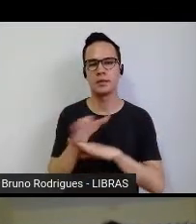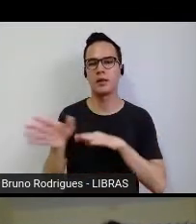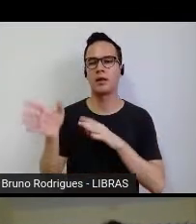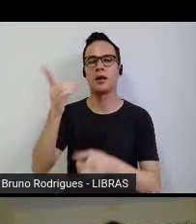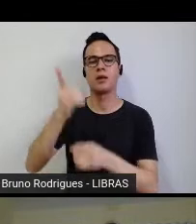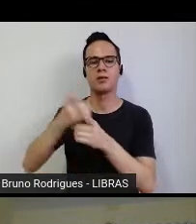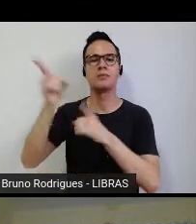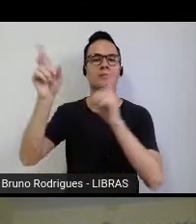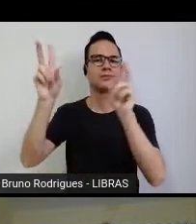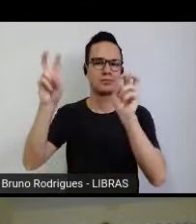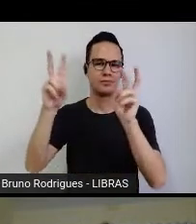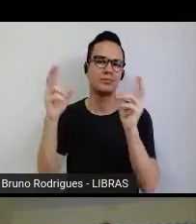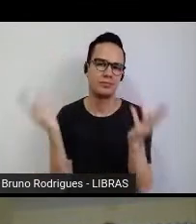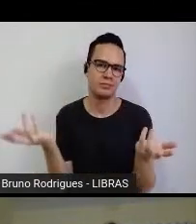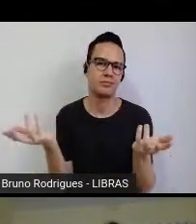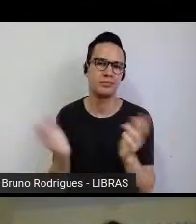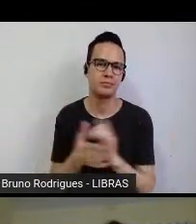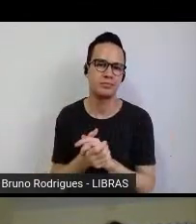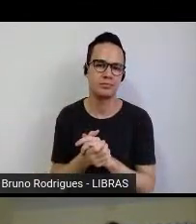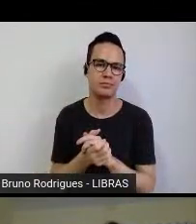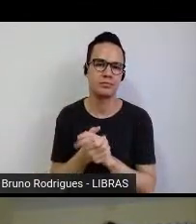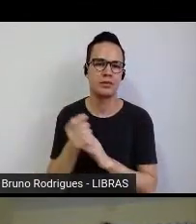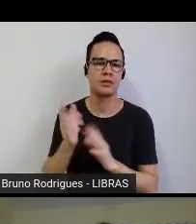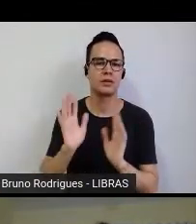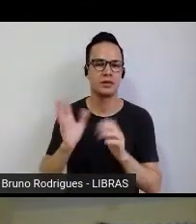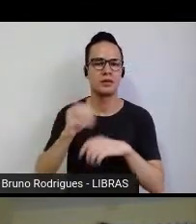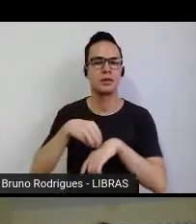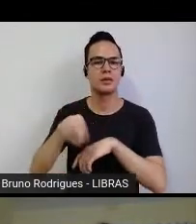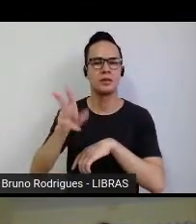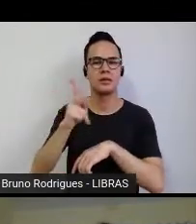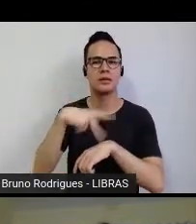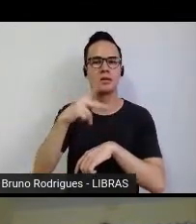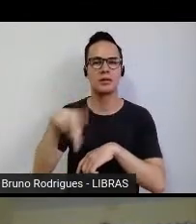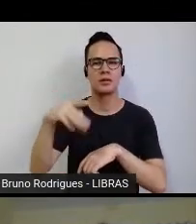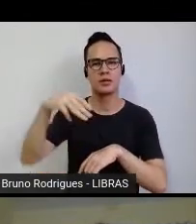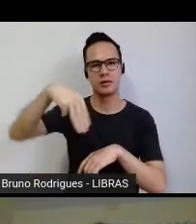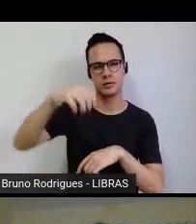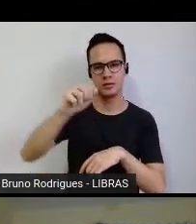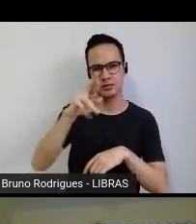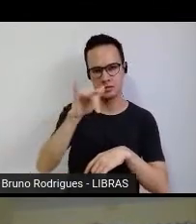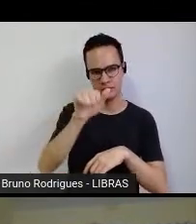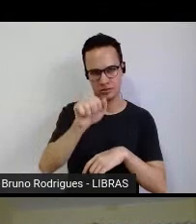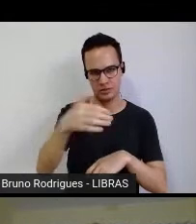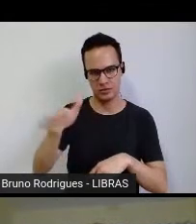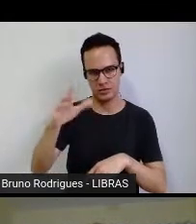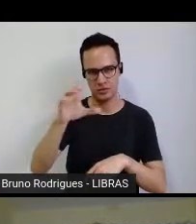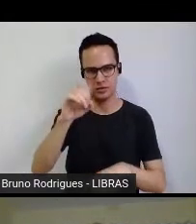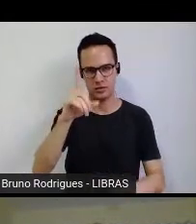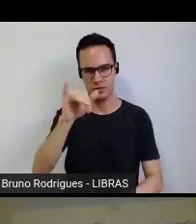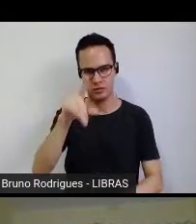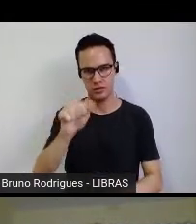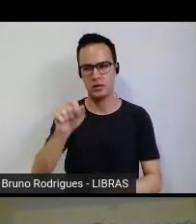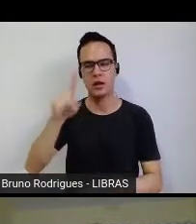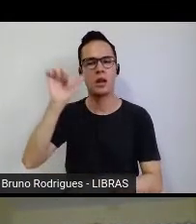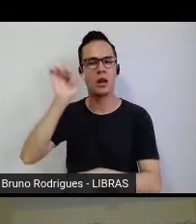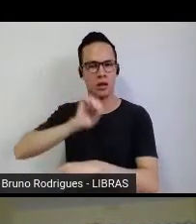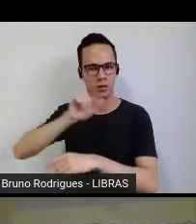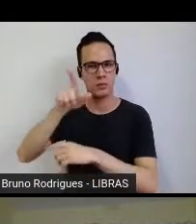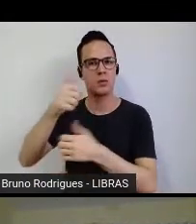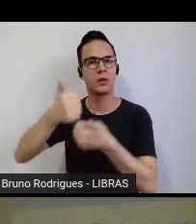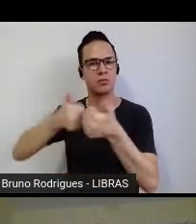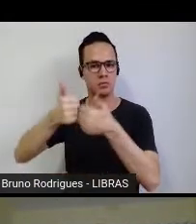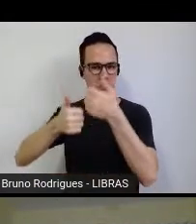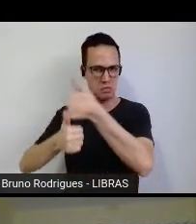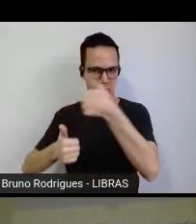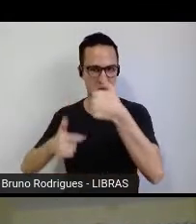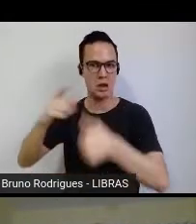esse tema que inclusive foi sugestão da professora Maria Odila, As Mulheres Também São Boas de Bola, Histórias de Vida de Mulheres